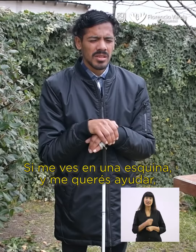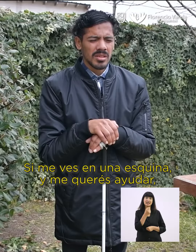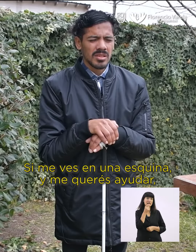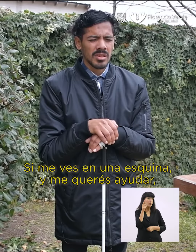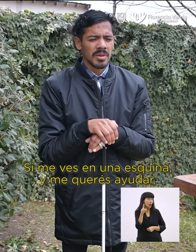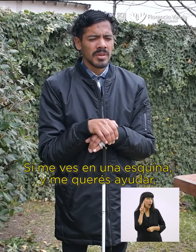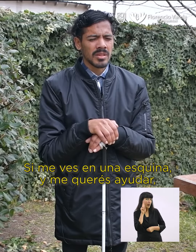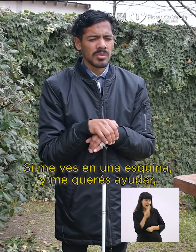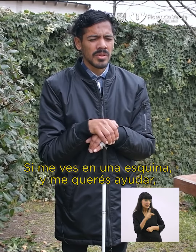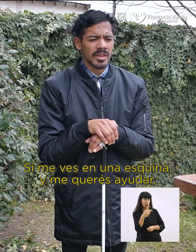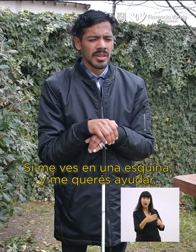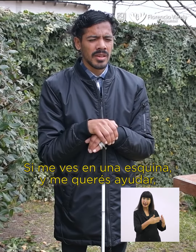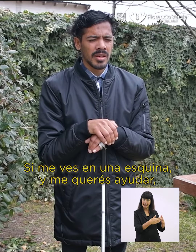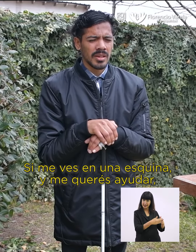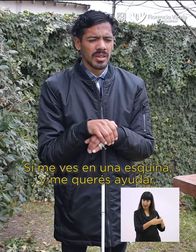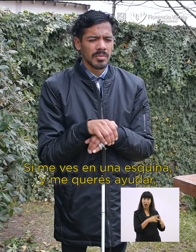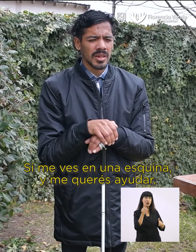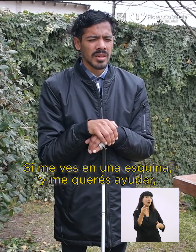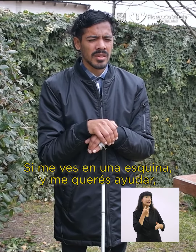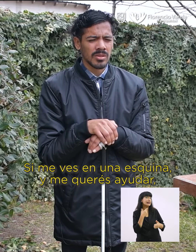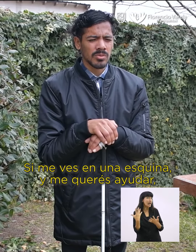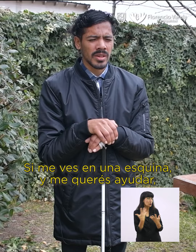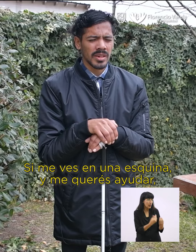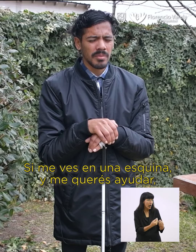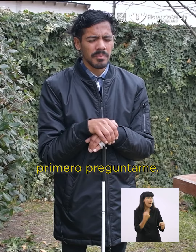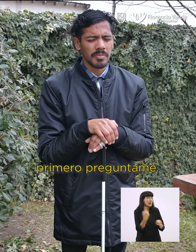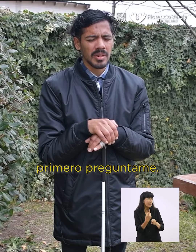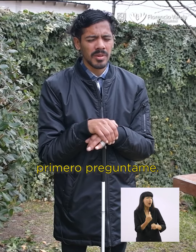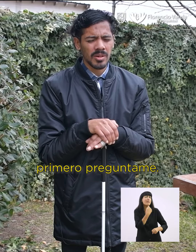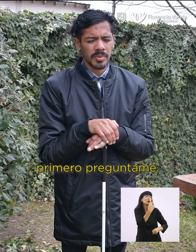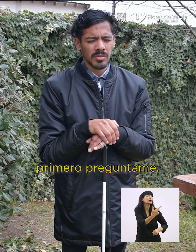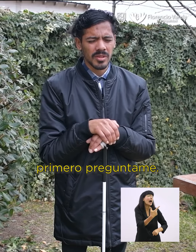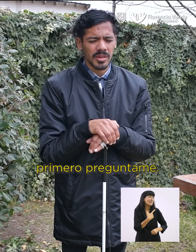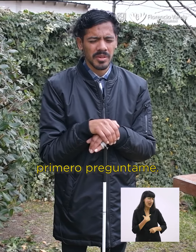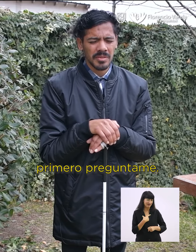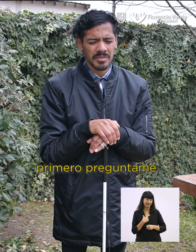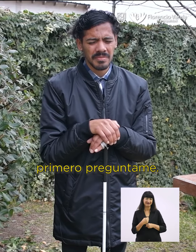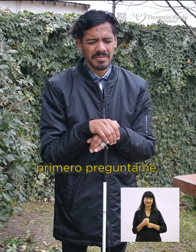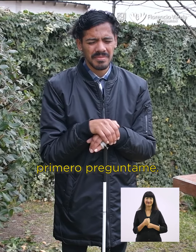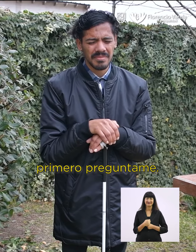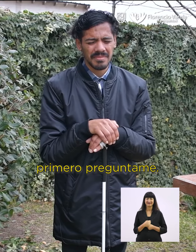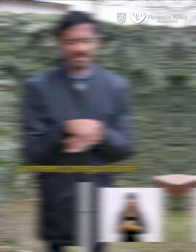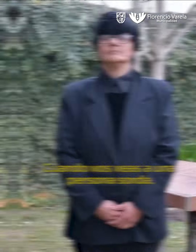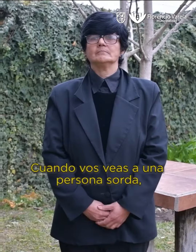Si me ves en una esquina y me querés ayudar, primero pregúntame.